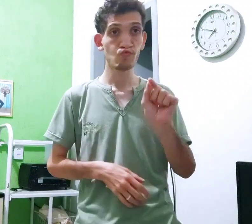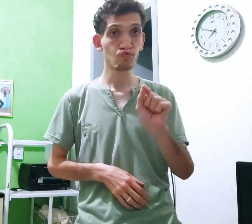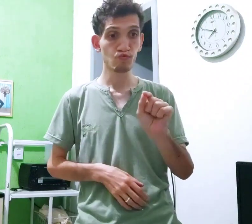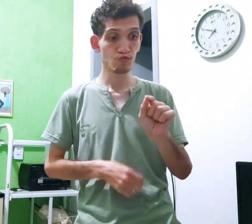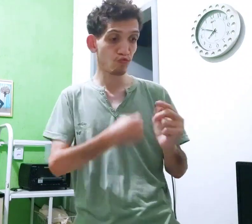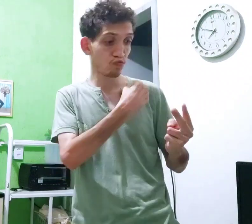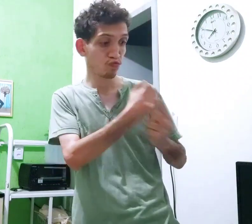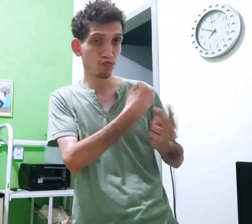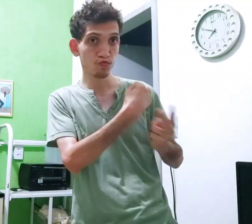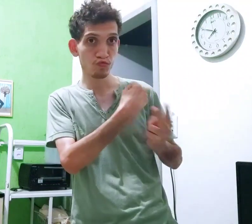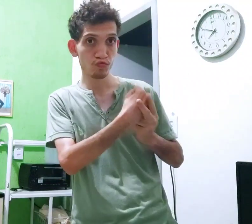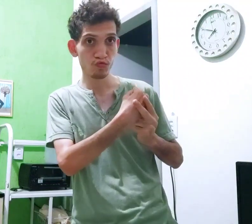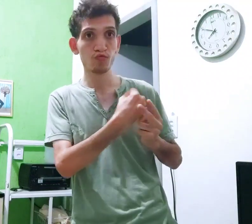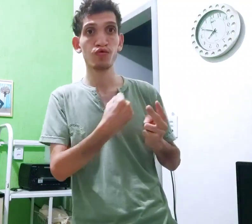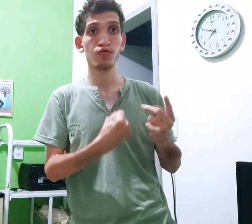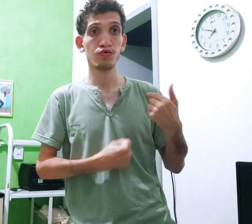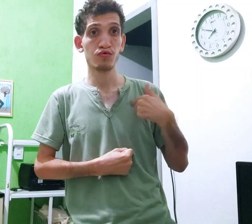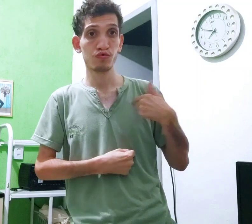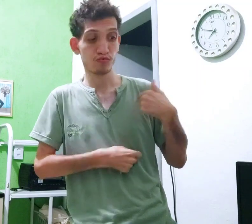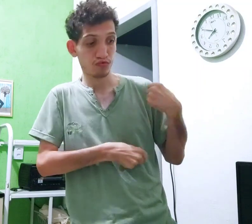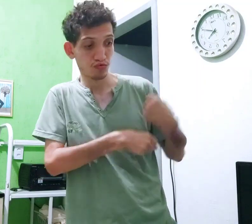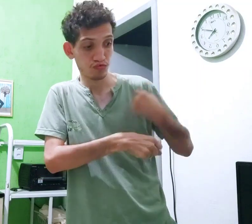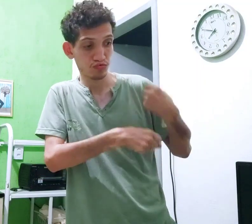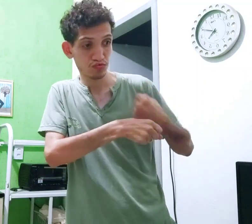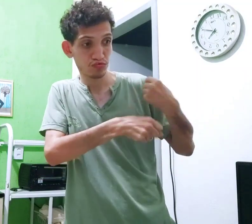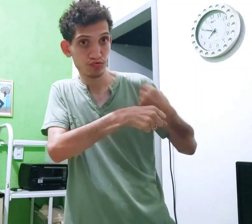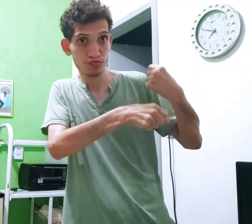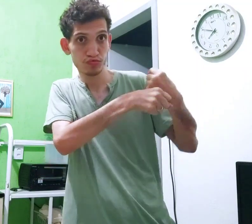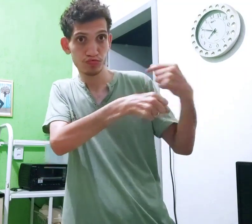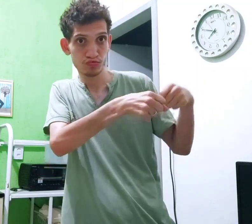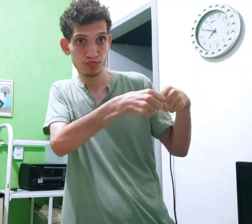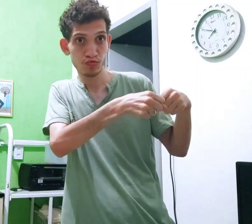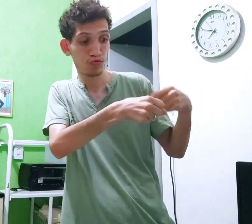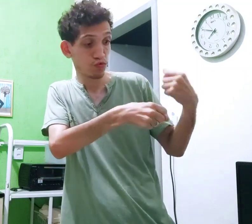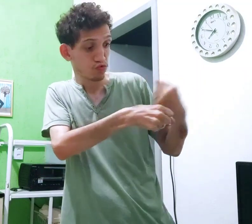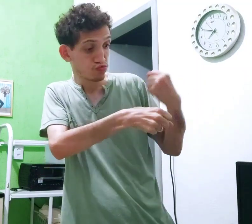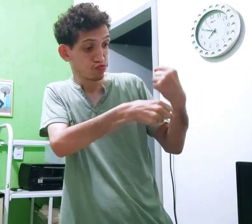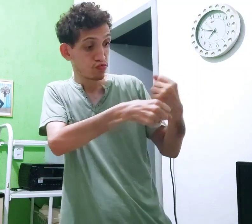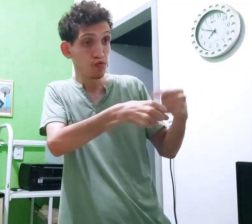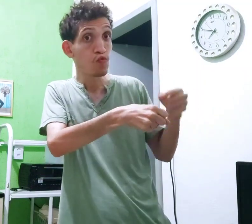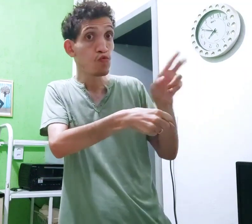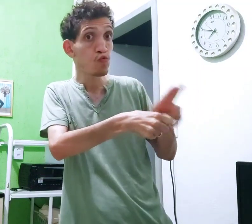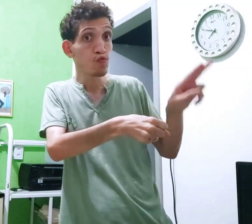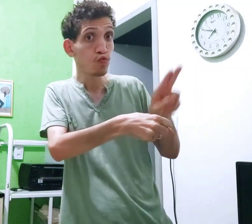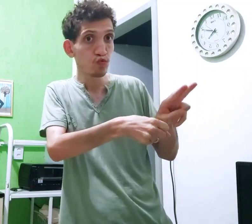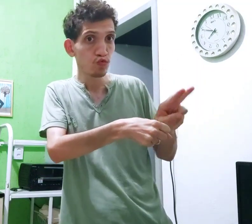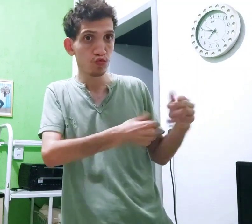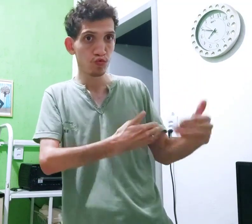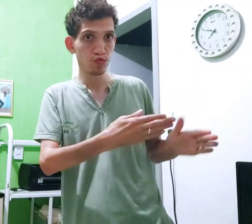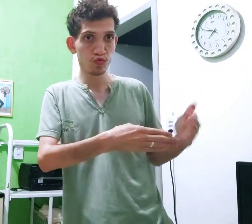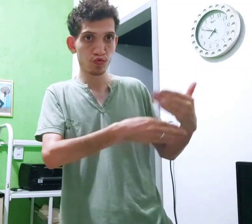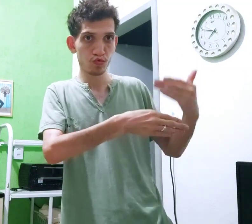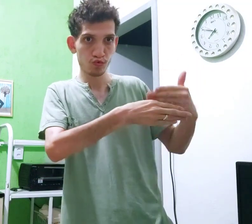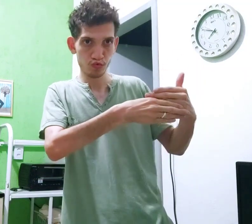Com que explicar o que? Construção A construção Eu usei